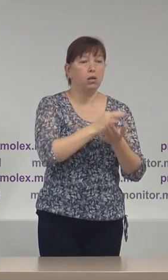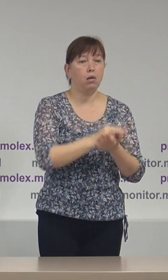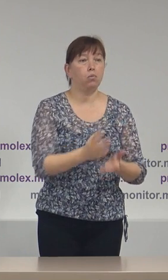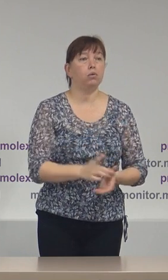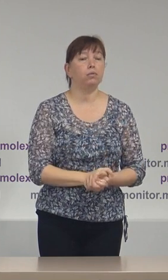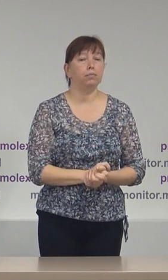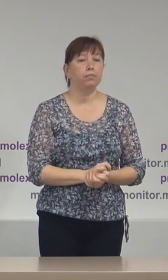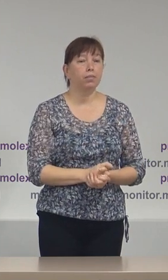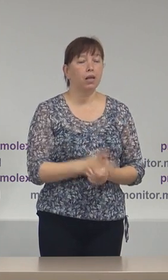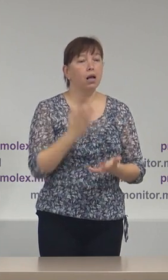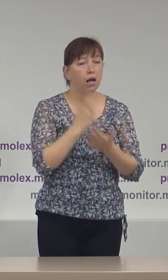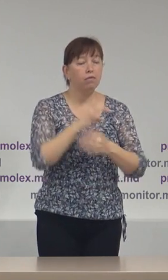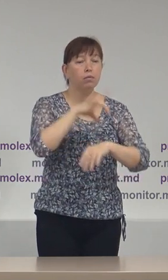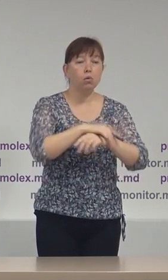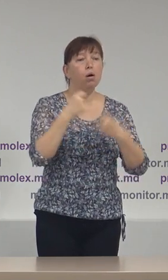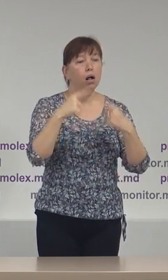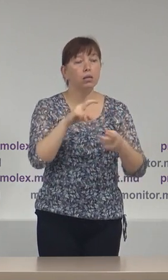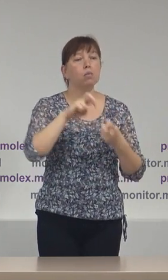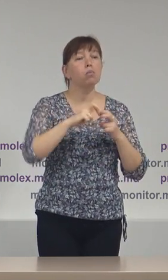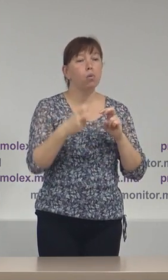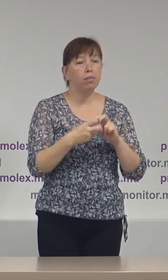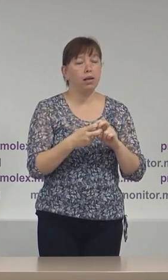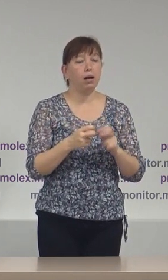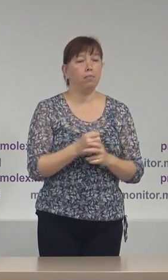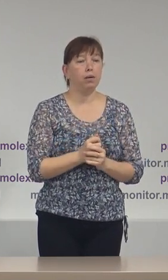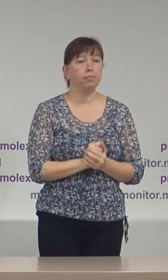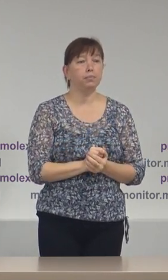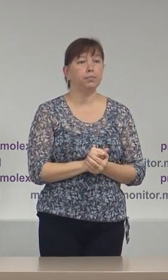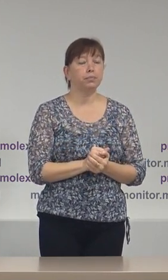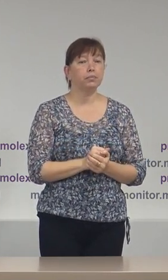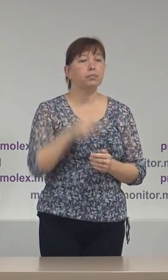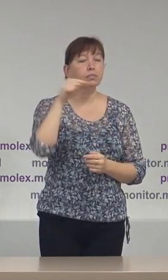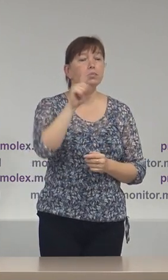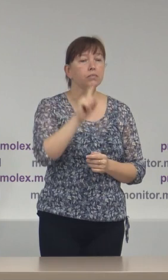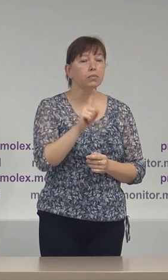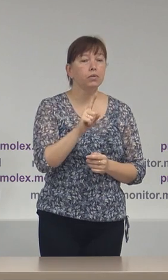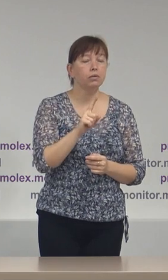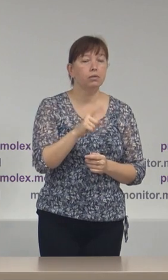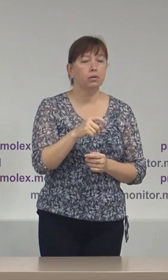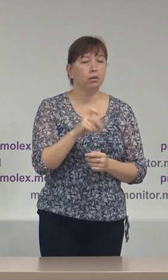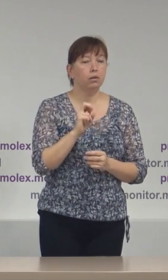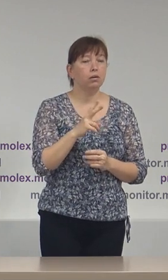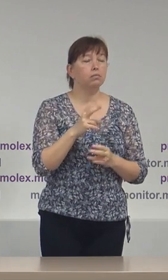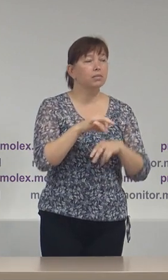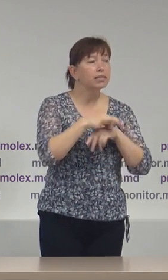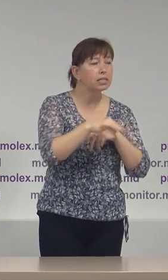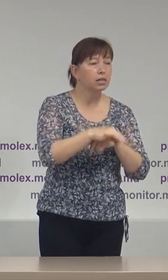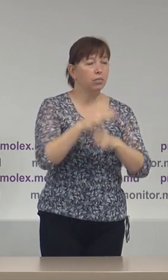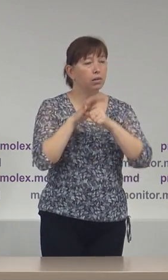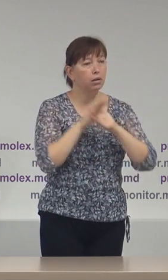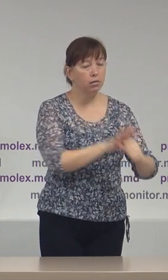Se atestă o altă problemă din punctul nostru de vedere în ceea ce privește discursul de ură și instigare la discriminare